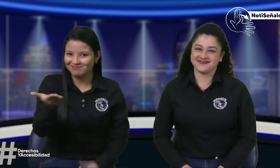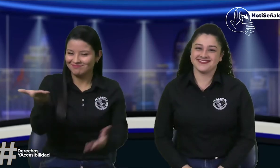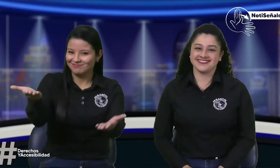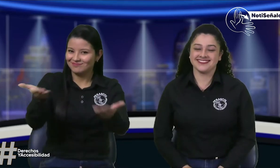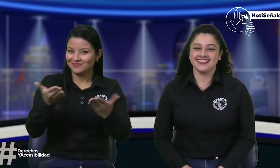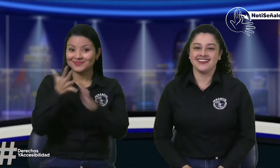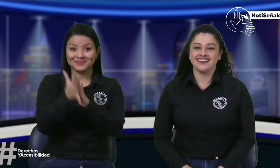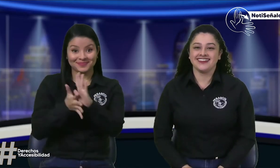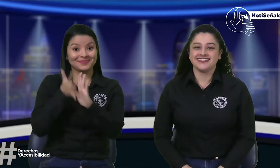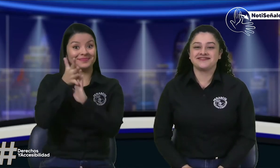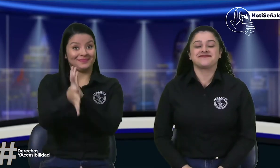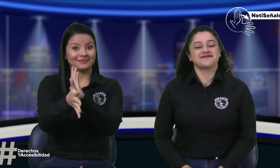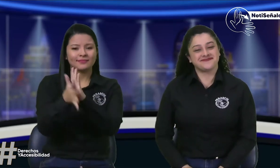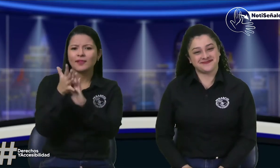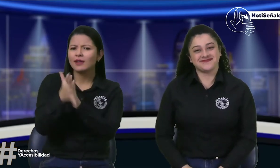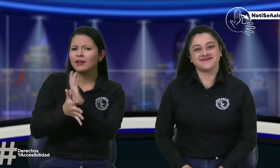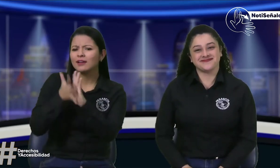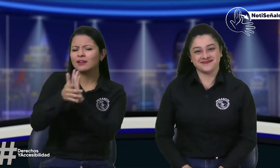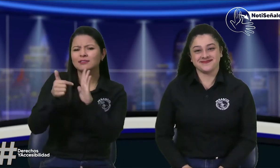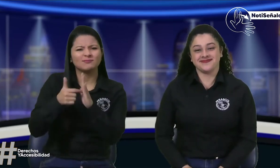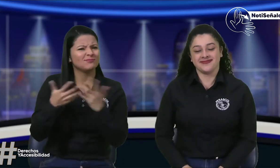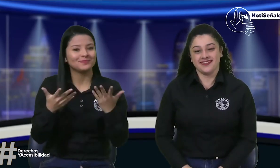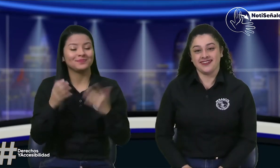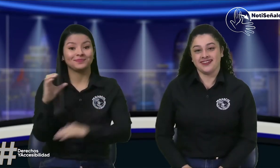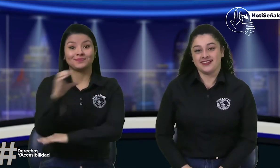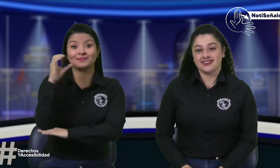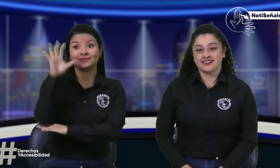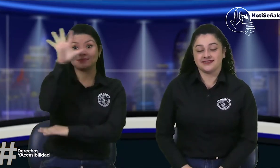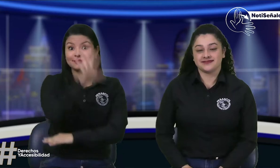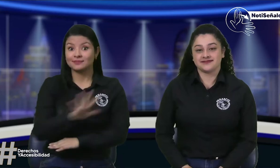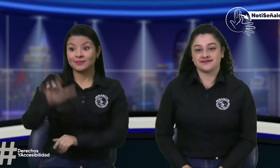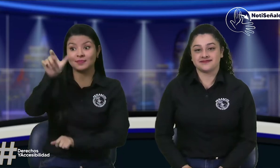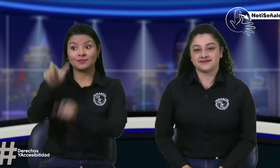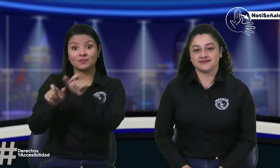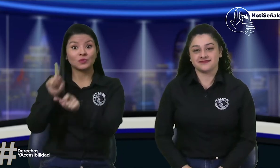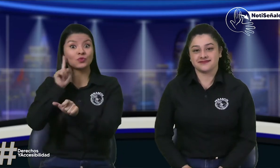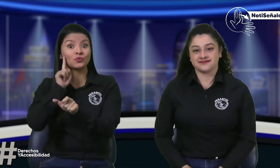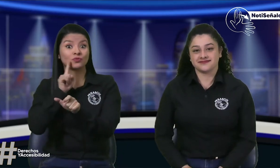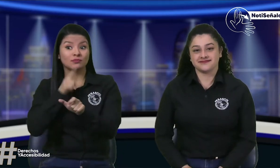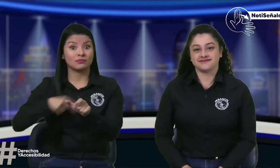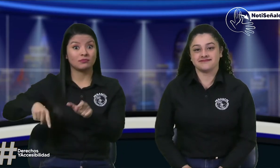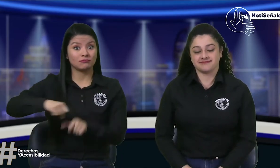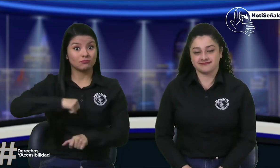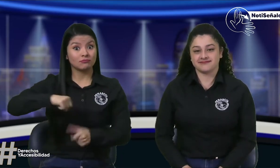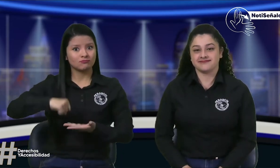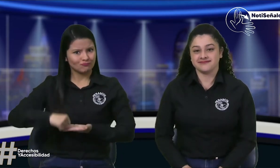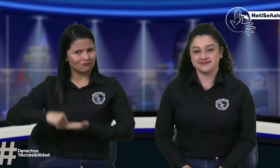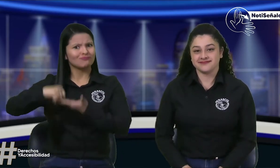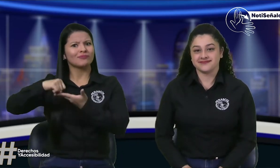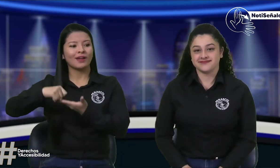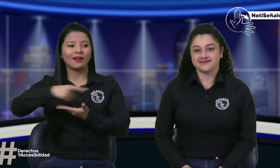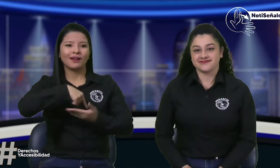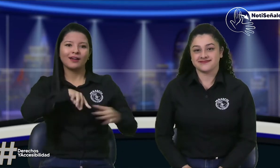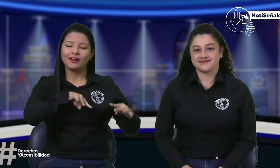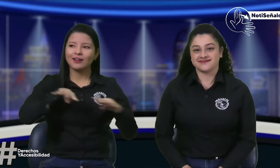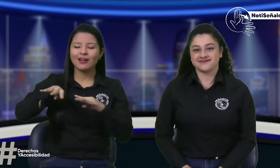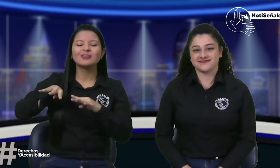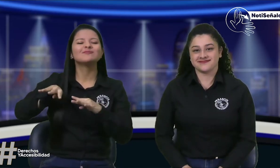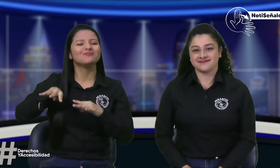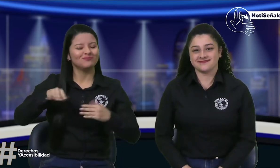Un gran saludo para todos. Bienvenidos a Noticeñales, el noticiero para el reconocimiento